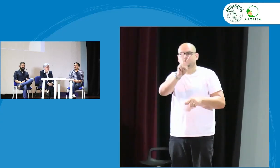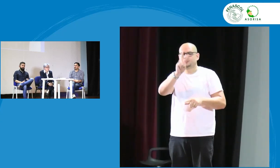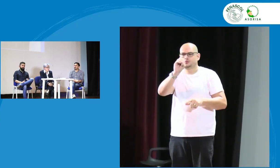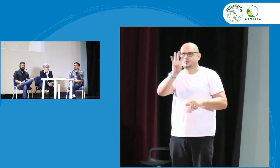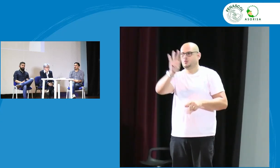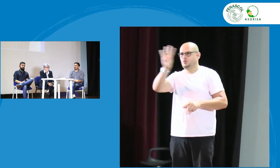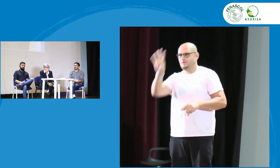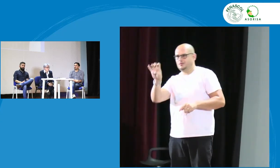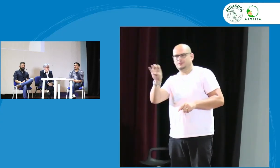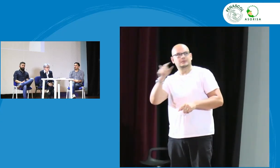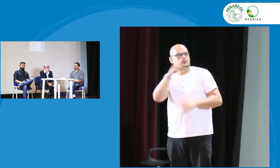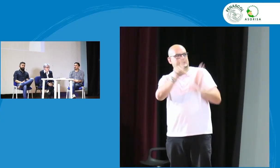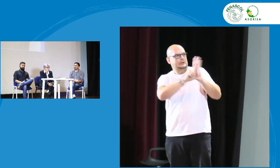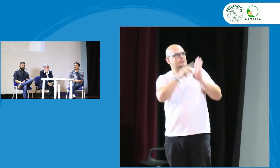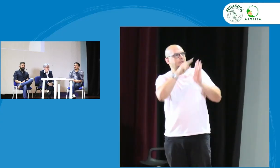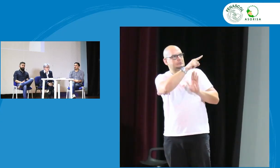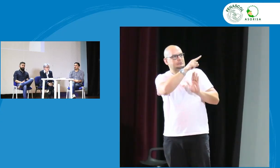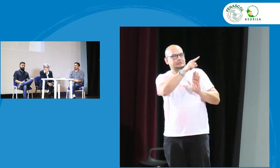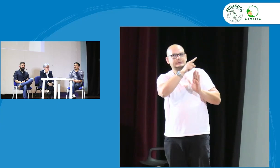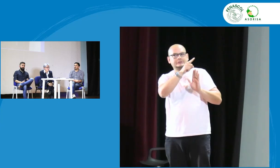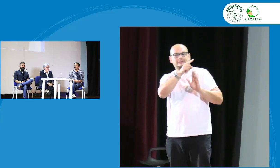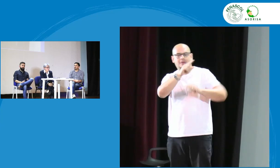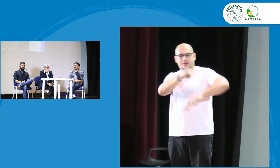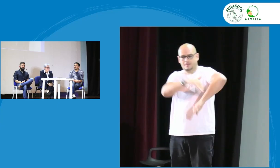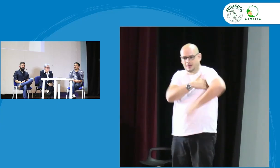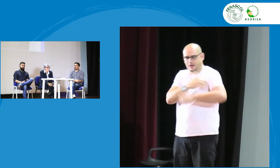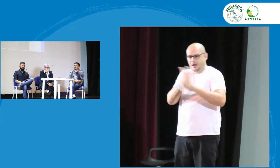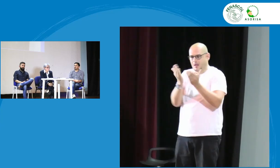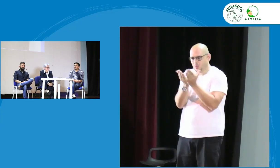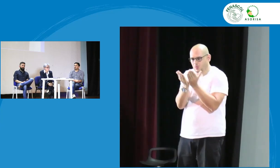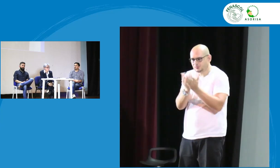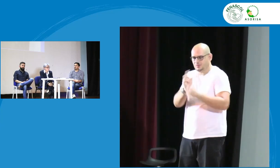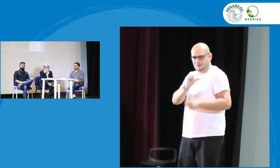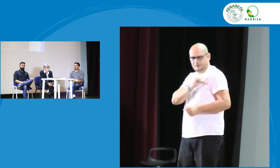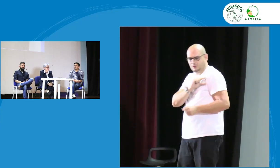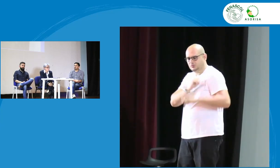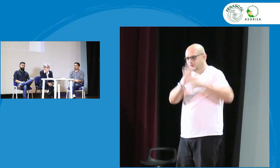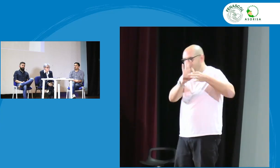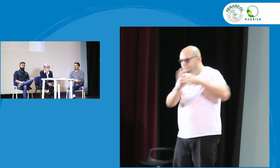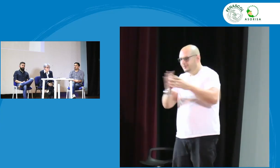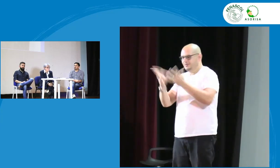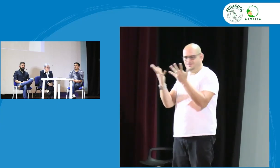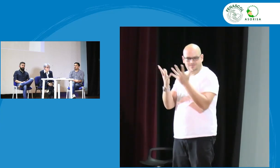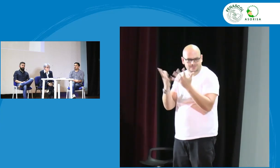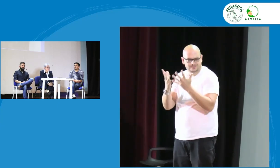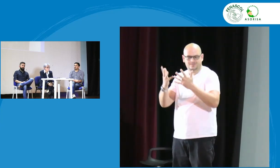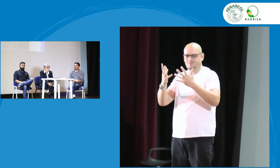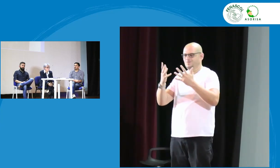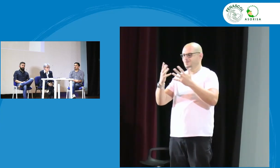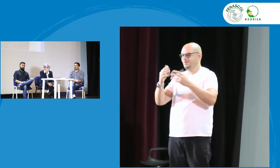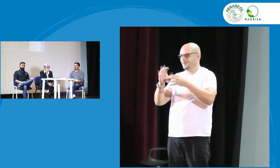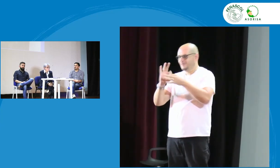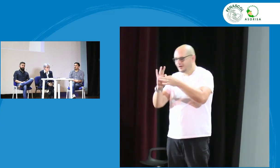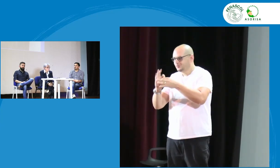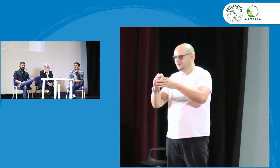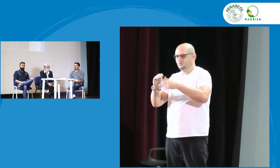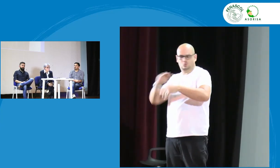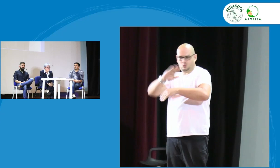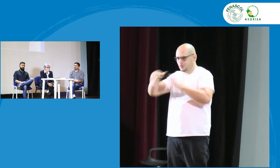la ley 2049 que estaban mencionando, también los actores involucrados, el Ministerio de Educación, el